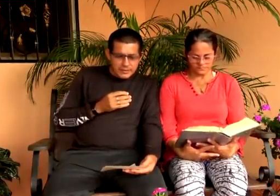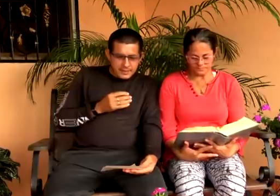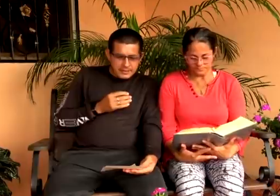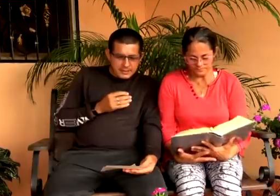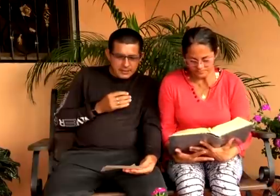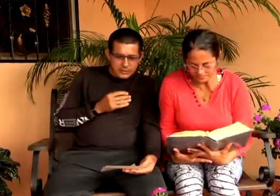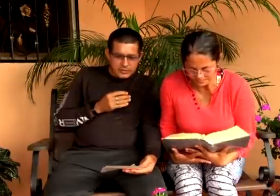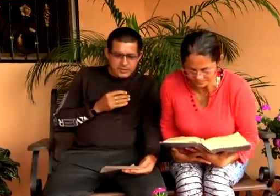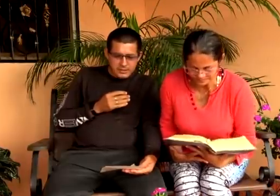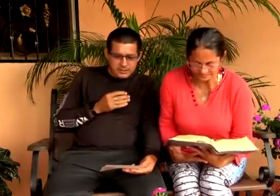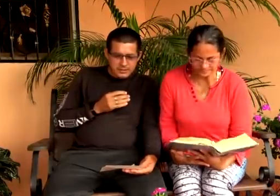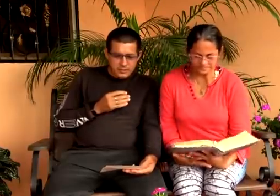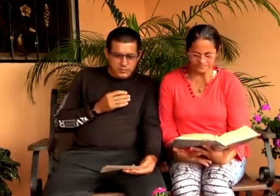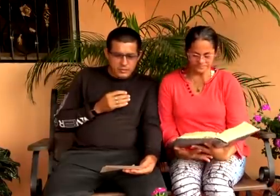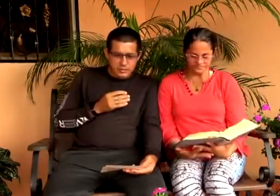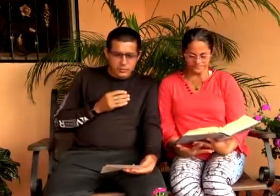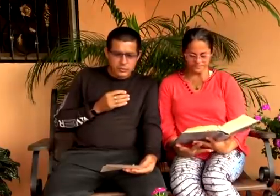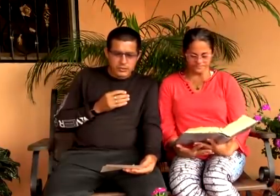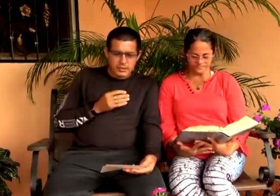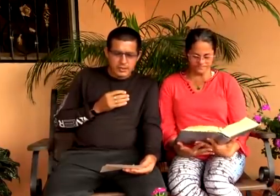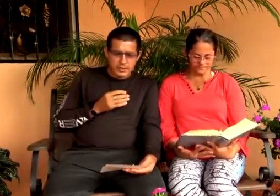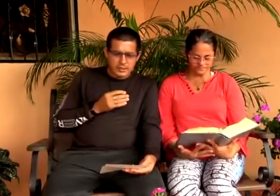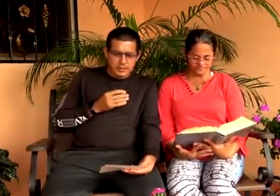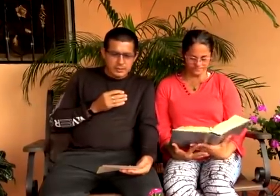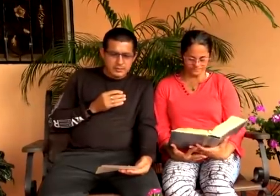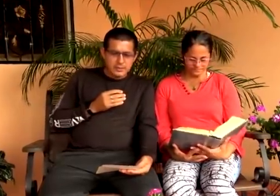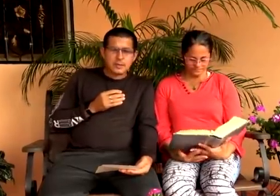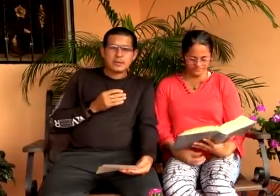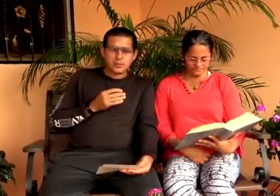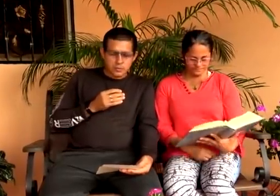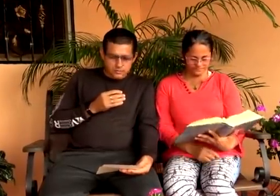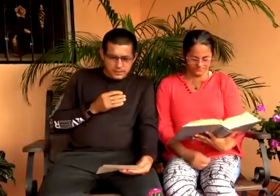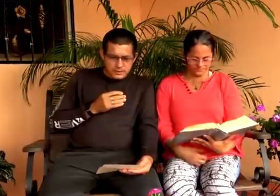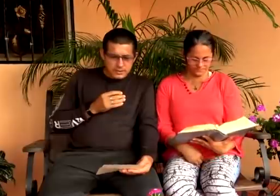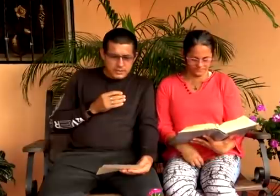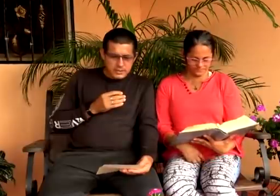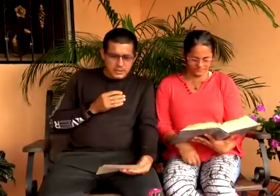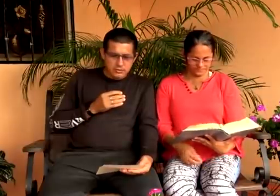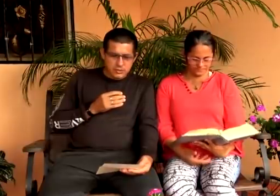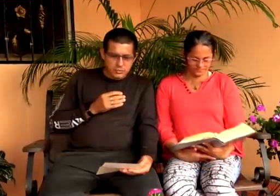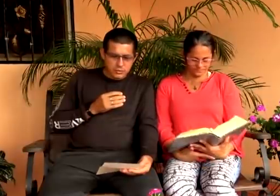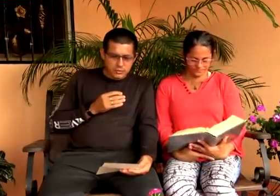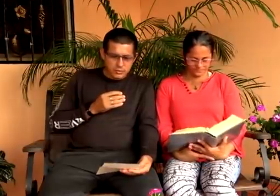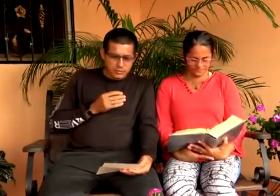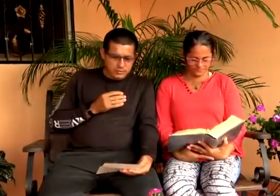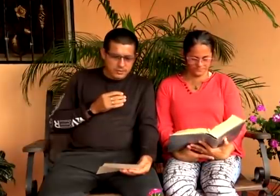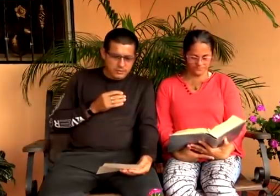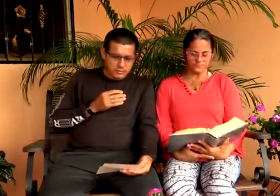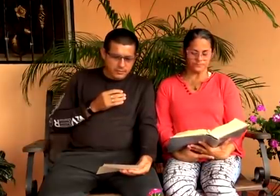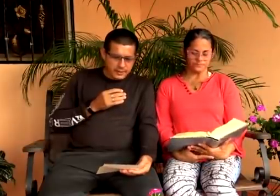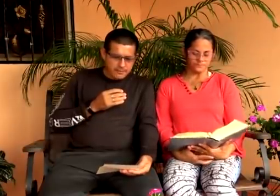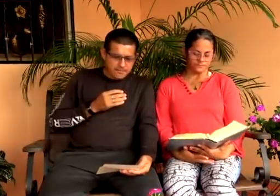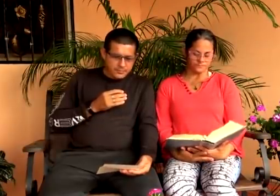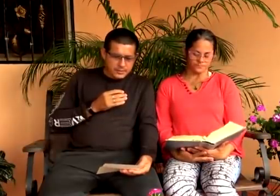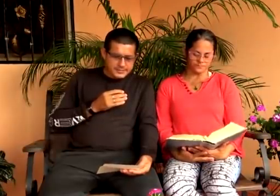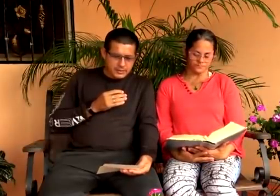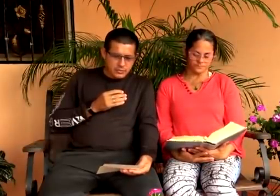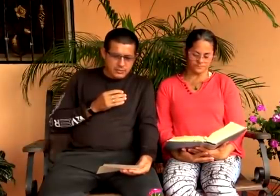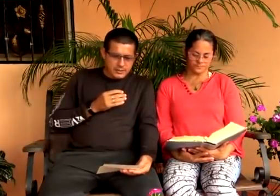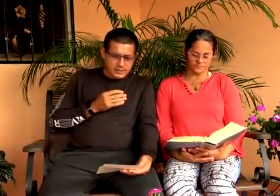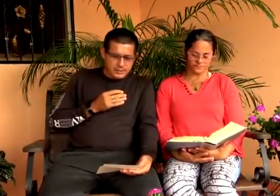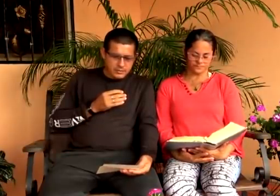Juana Velázquez, Rosa Chance, De Estados Unidos, Justo el día, Día de Colombia, Sin celejos, Saludos a todos los hermanos colombianos,